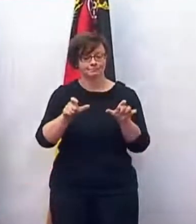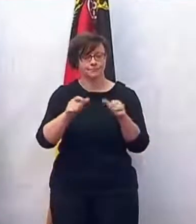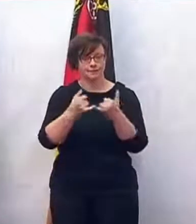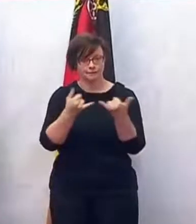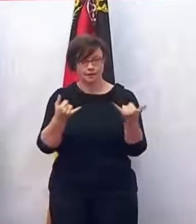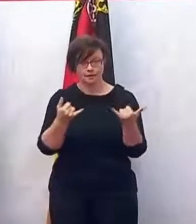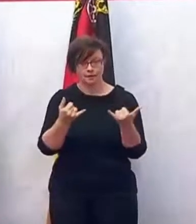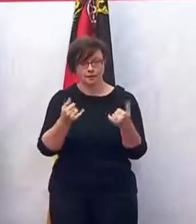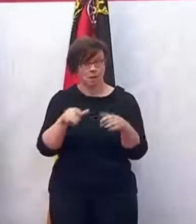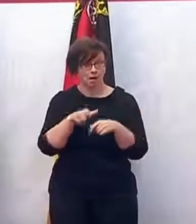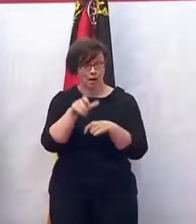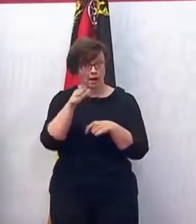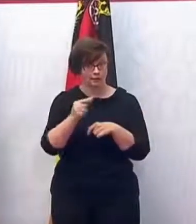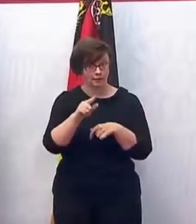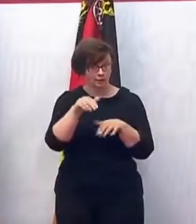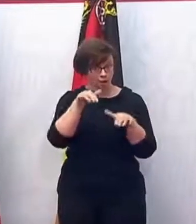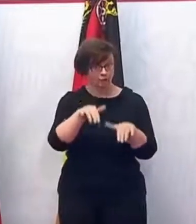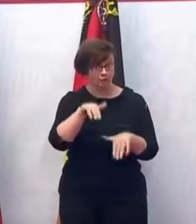Gibt es Fälle?